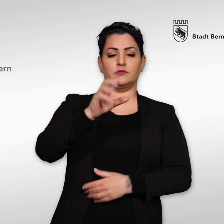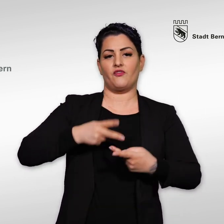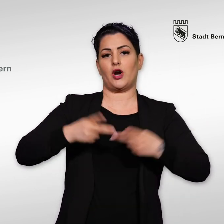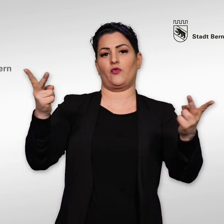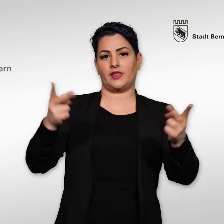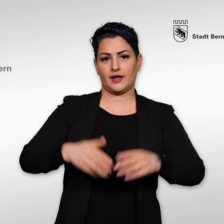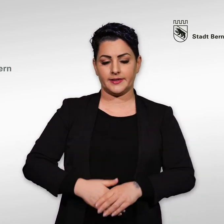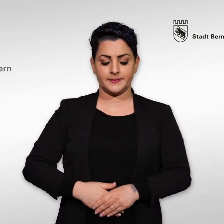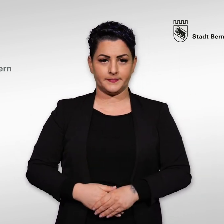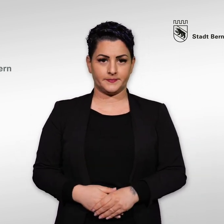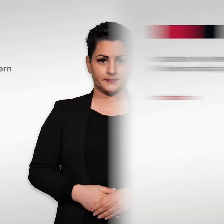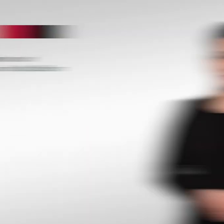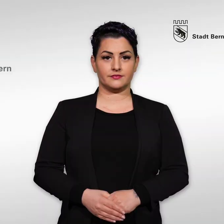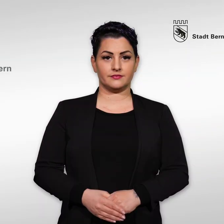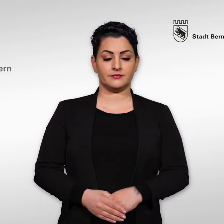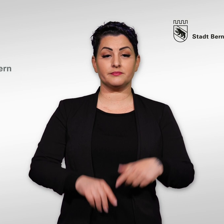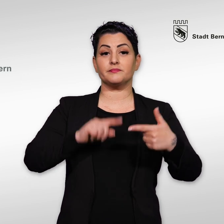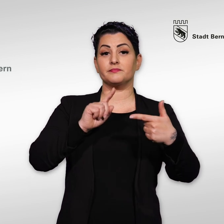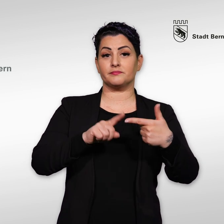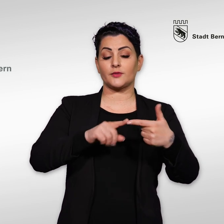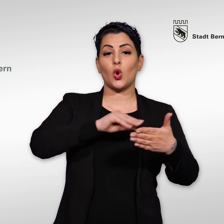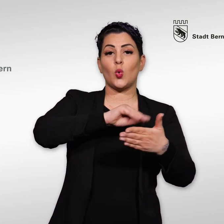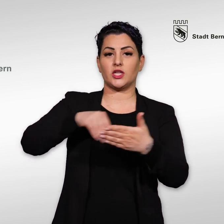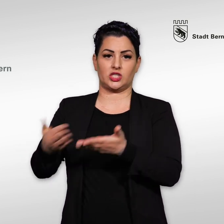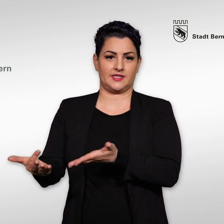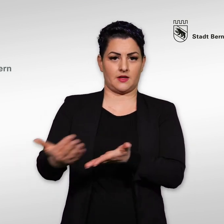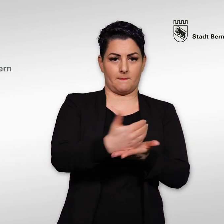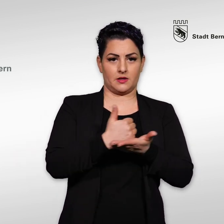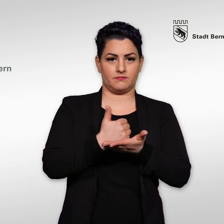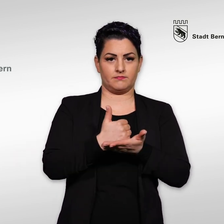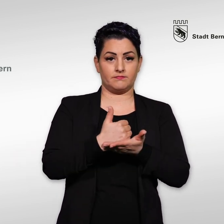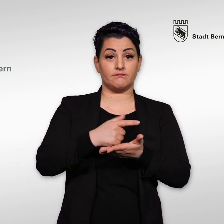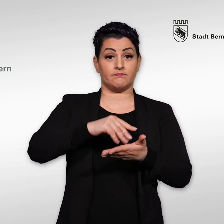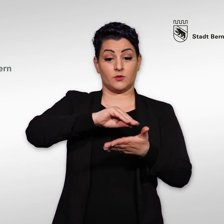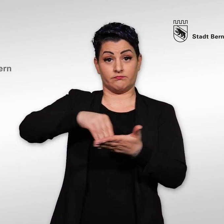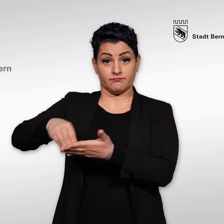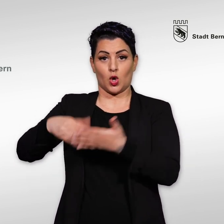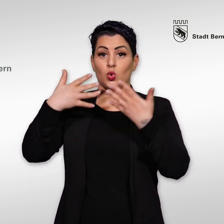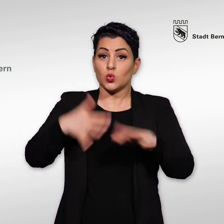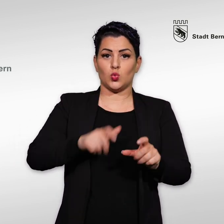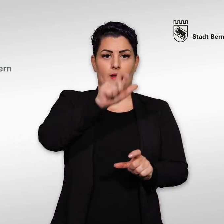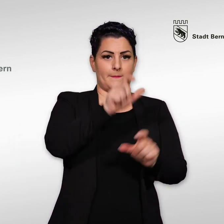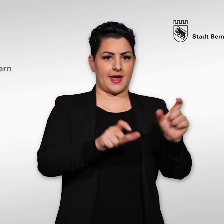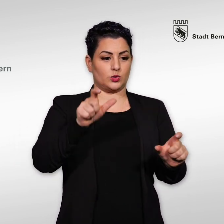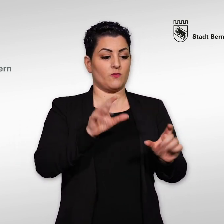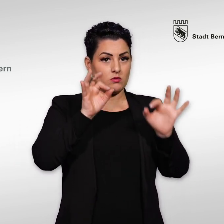Zweitens Unterschriften sammeln Es dürfen ausschliesslich Personen unterschreiben, die in städtischen